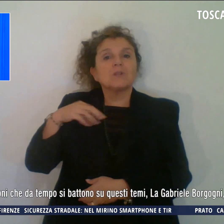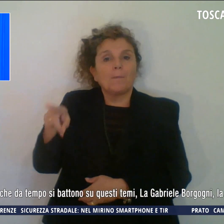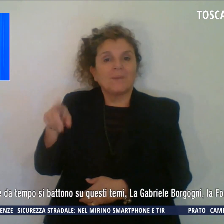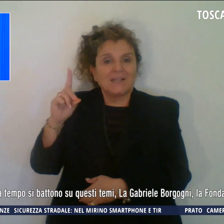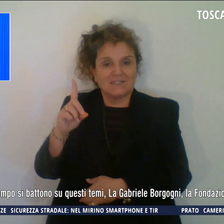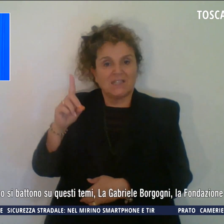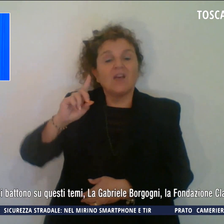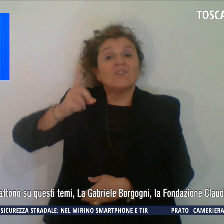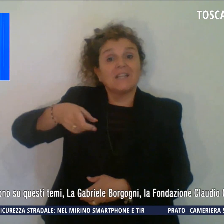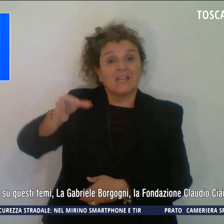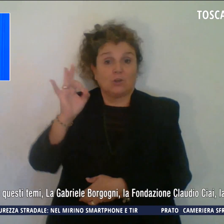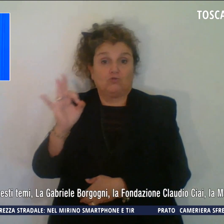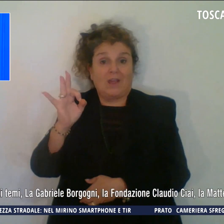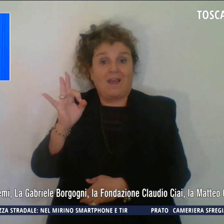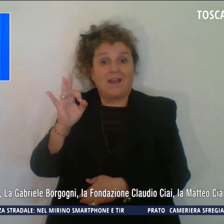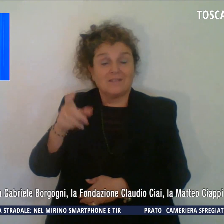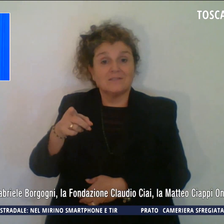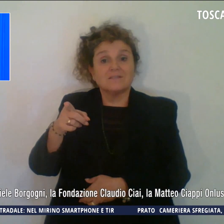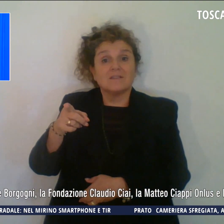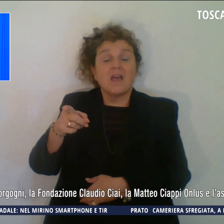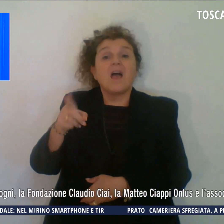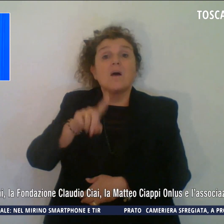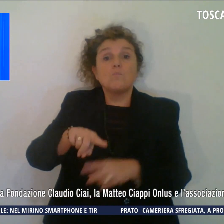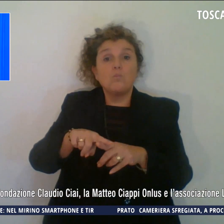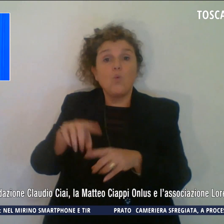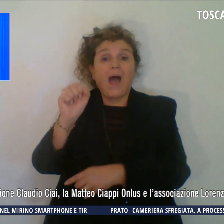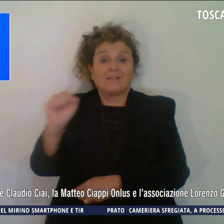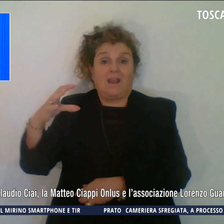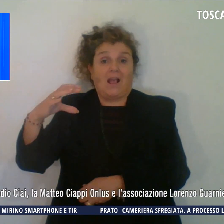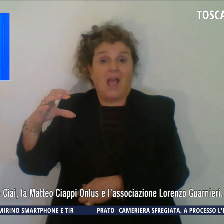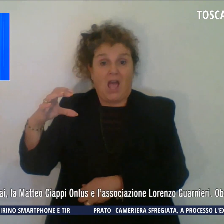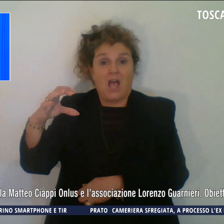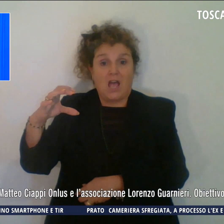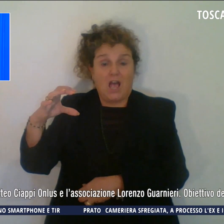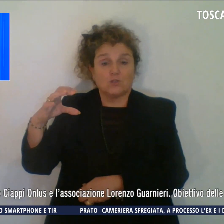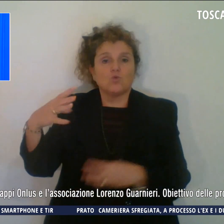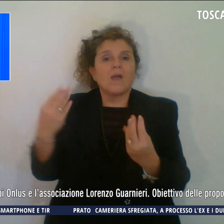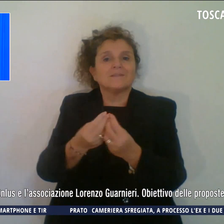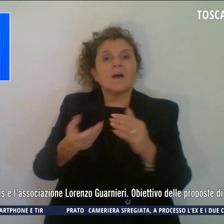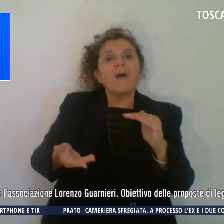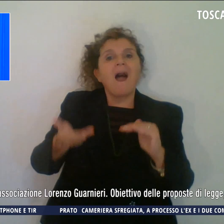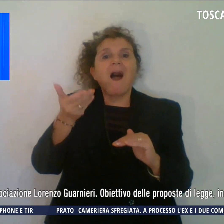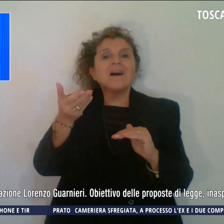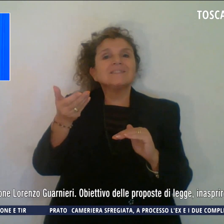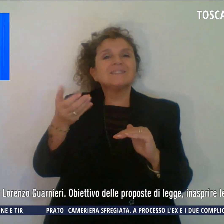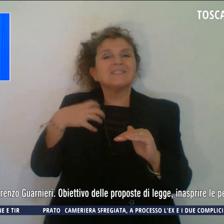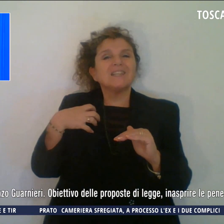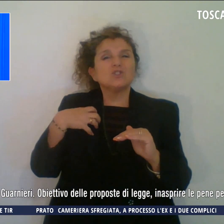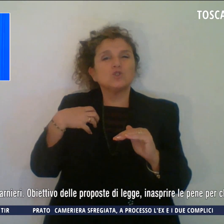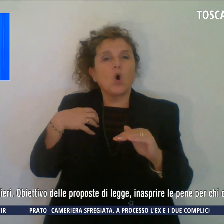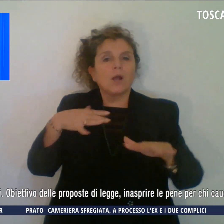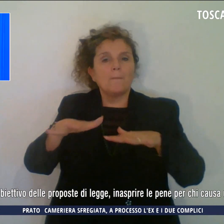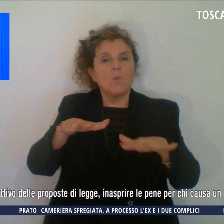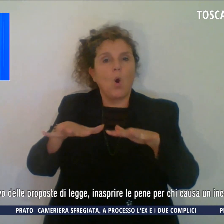Gianassi e Andrea Casu, insieme all'assessore alla mobilità del